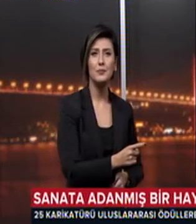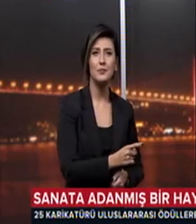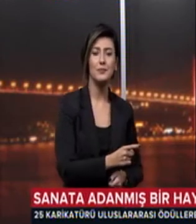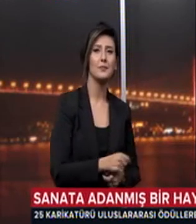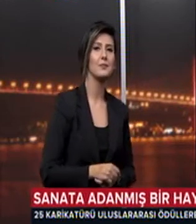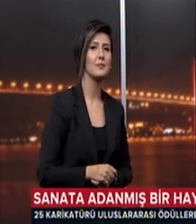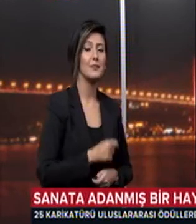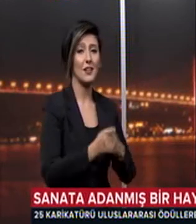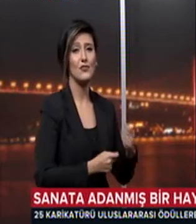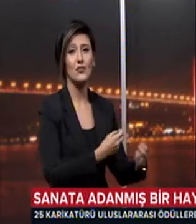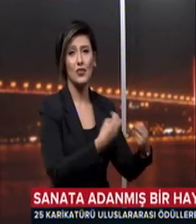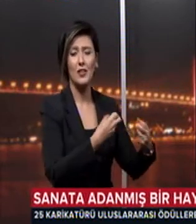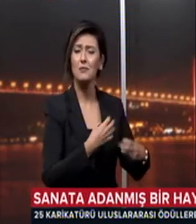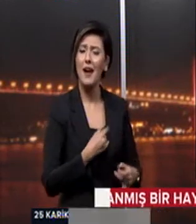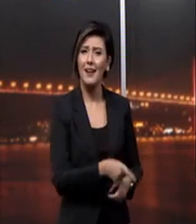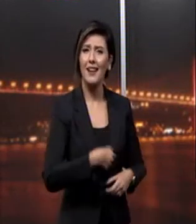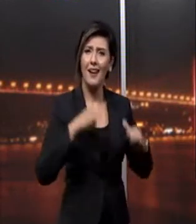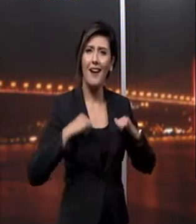Çalışmak rahat ayrıca